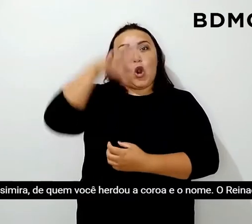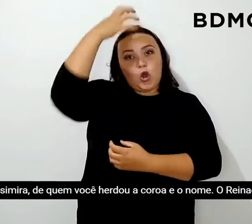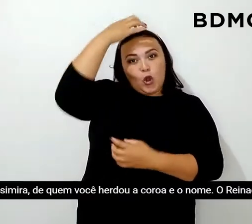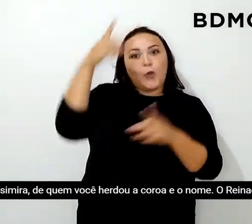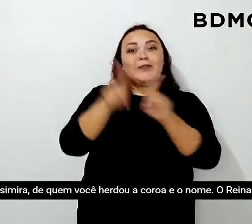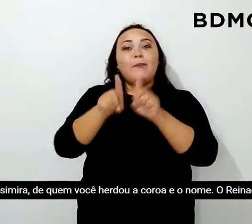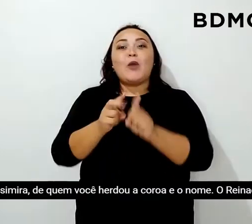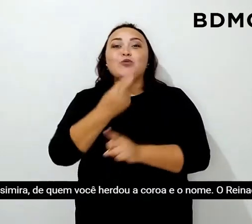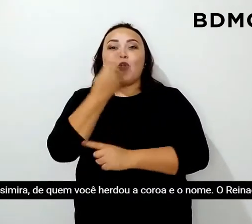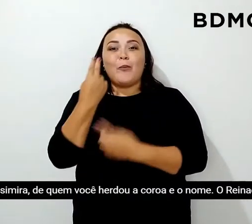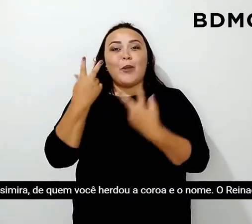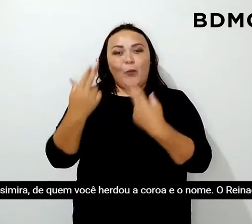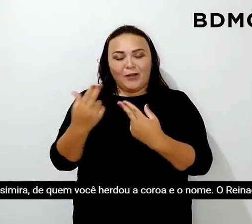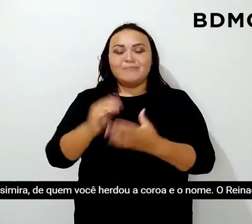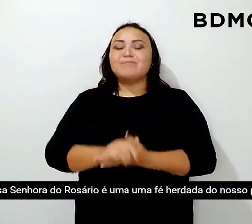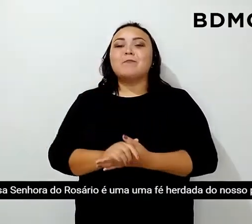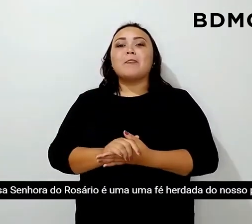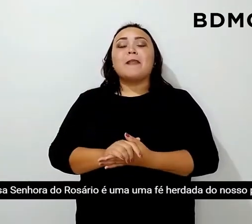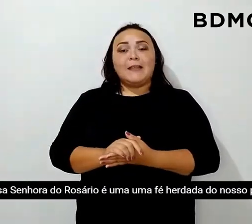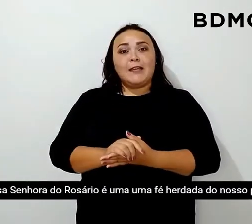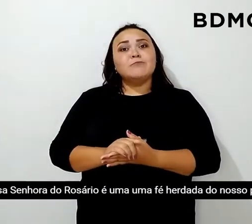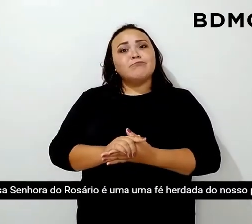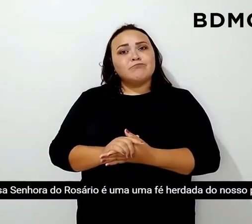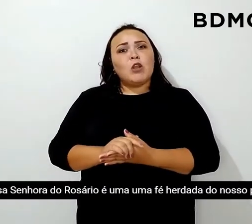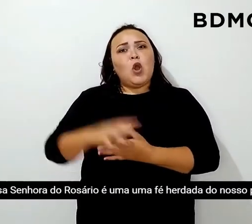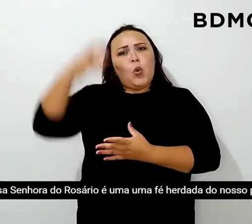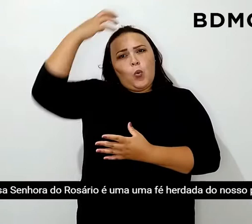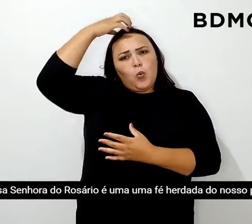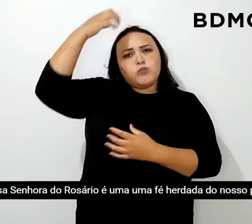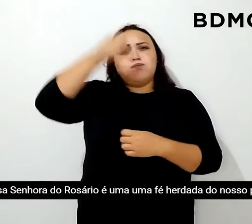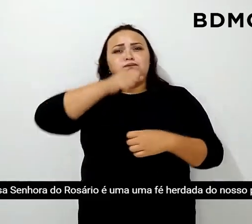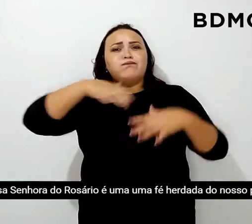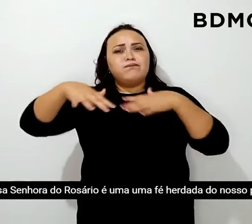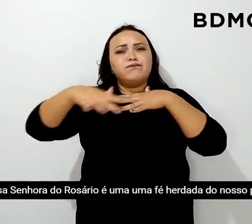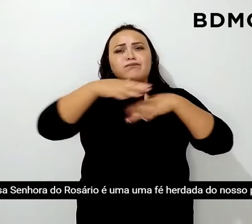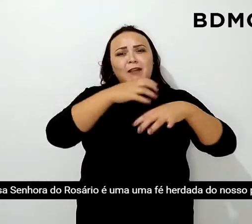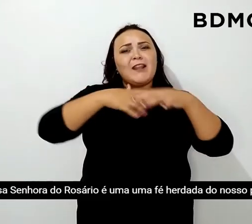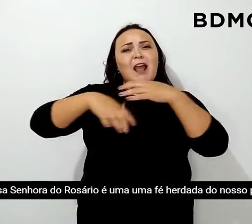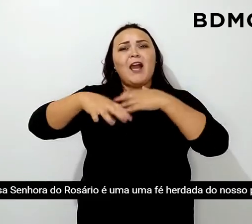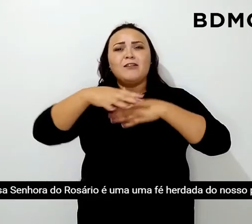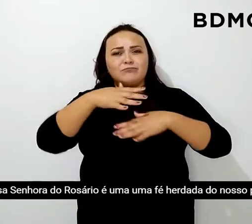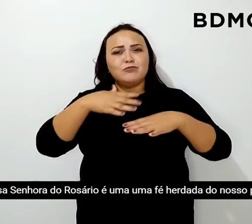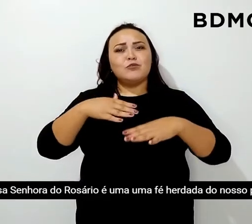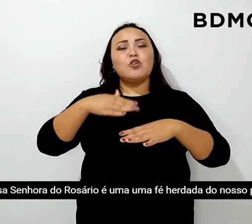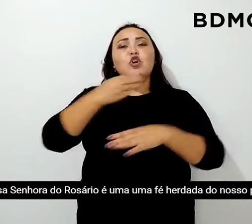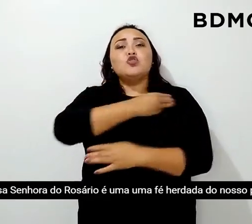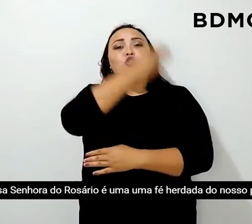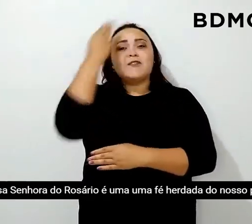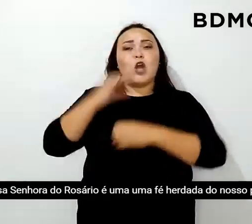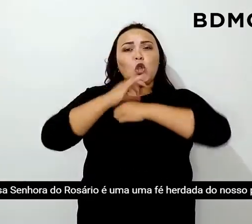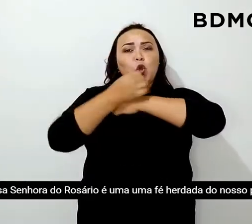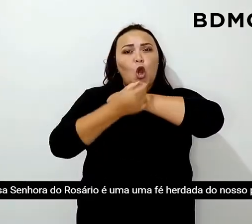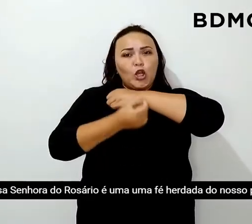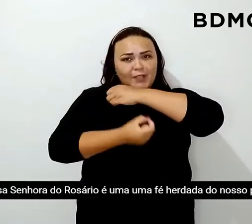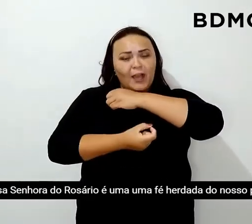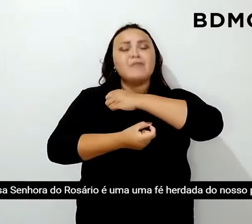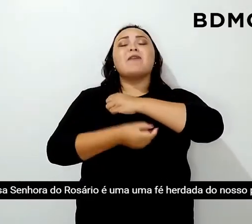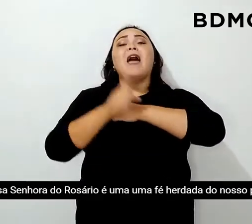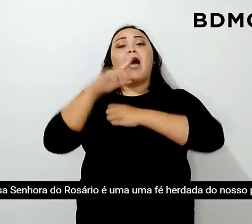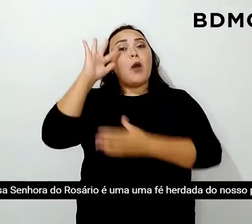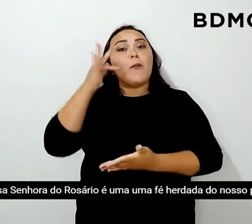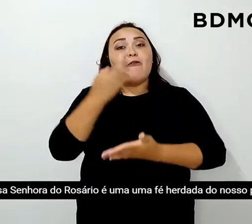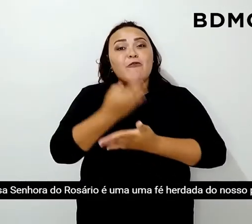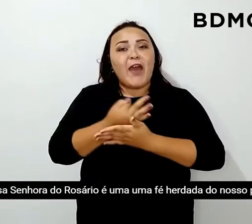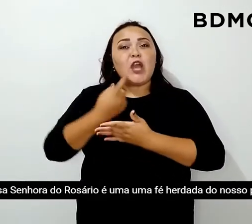O reinado de Nossa Senhora do Rosário é uma fé herdada do